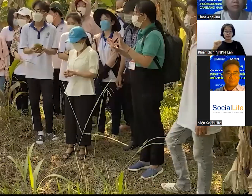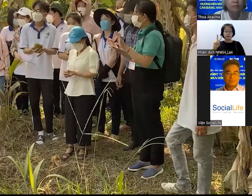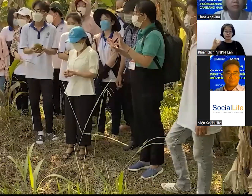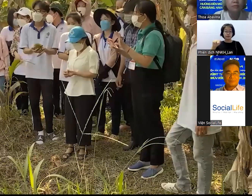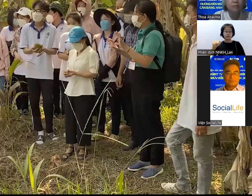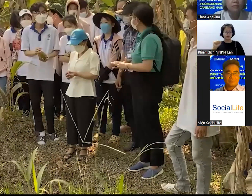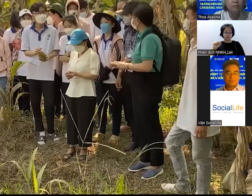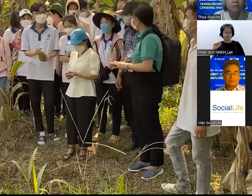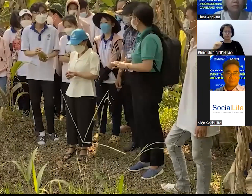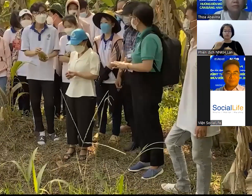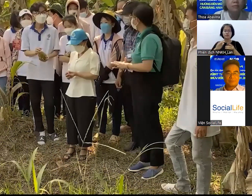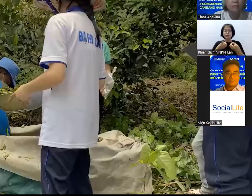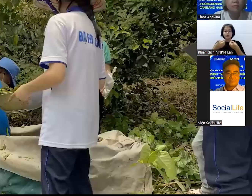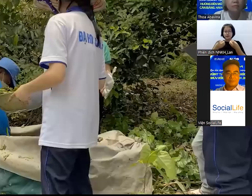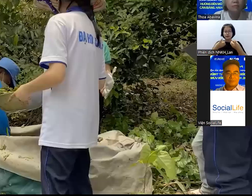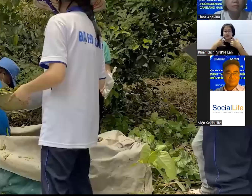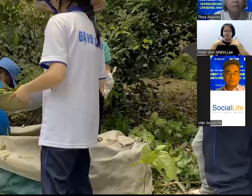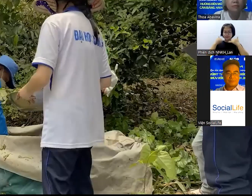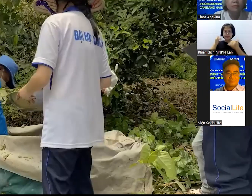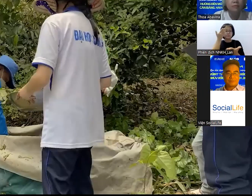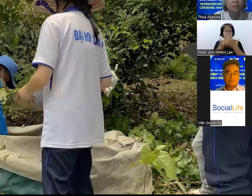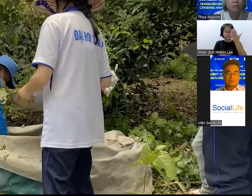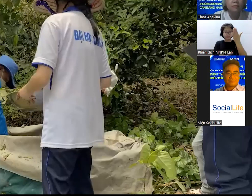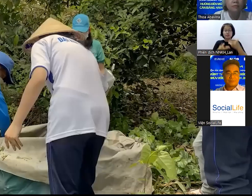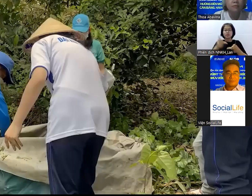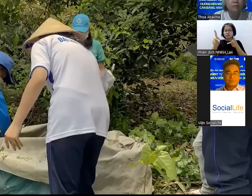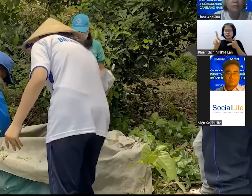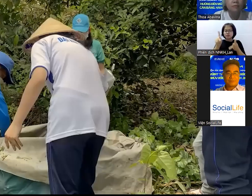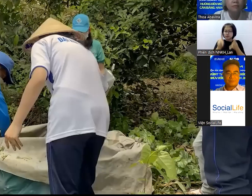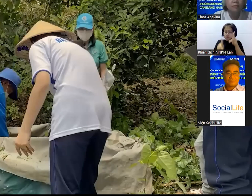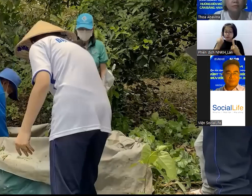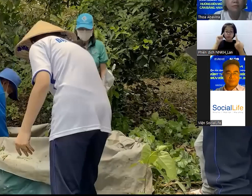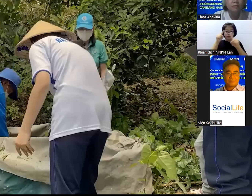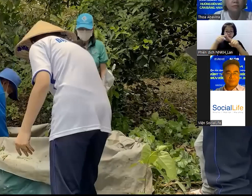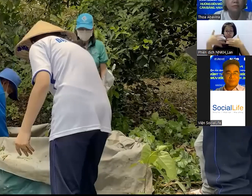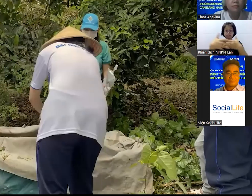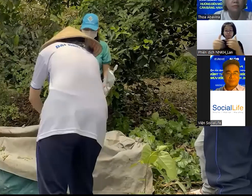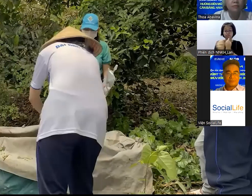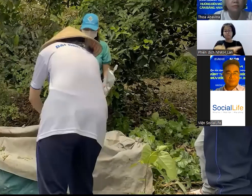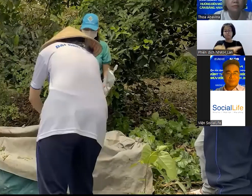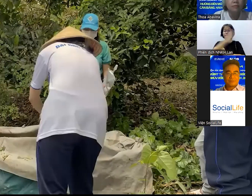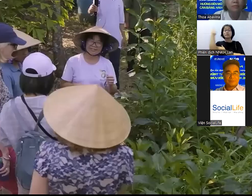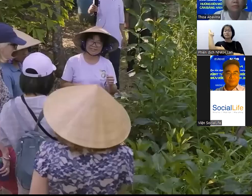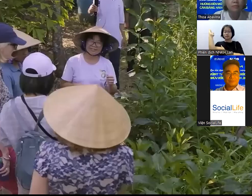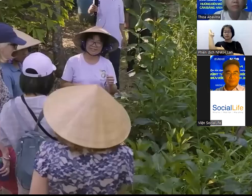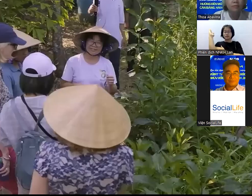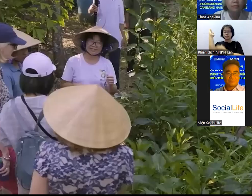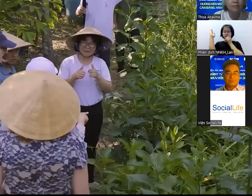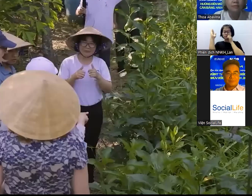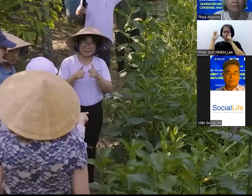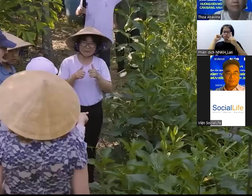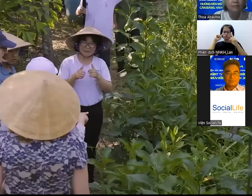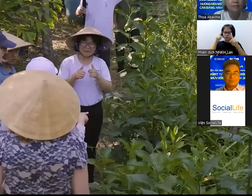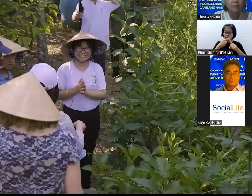không bỏ những hấp